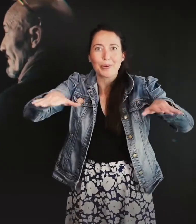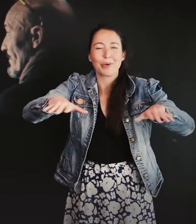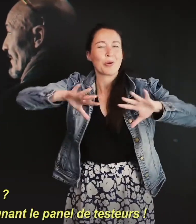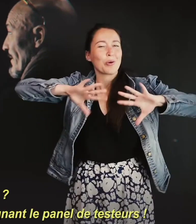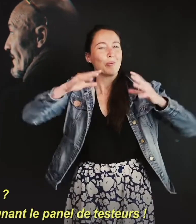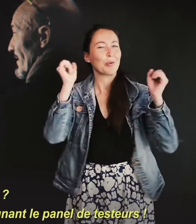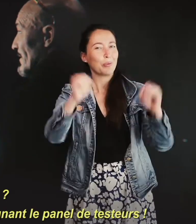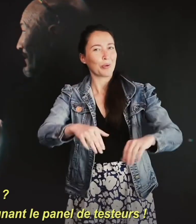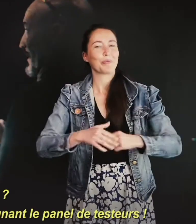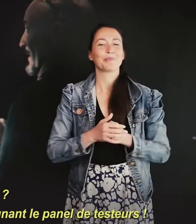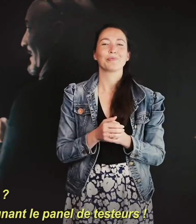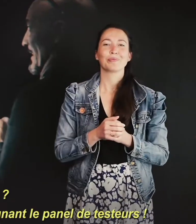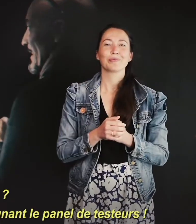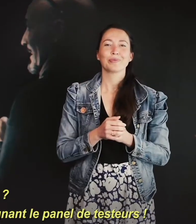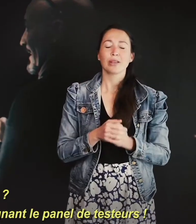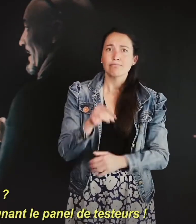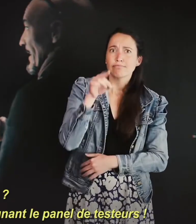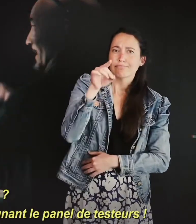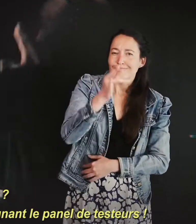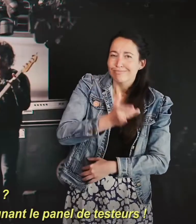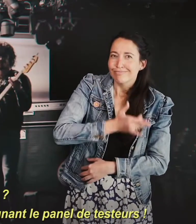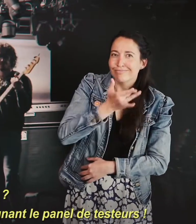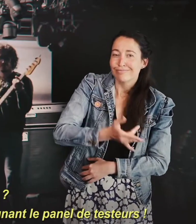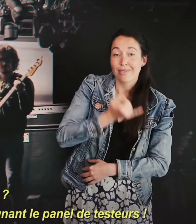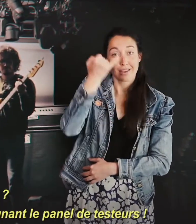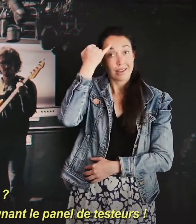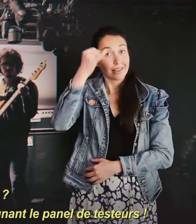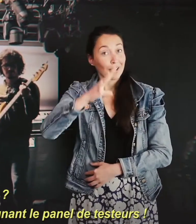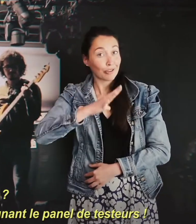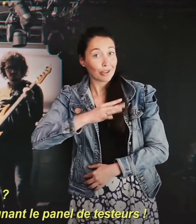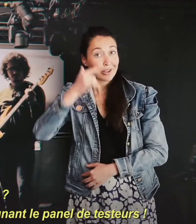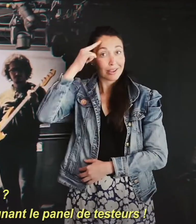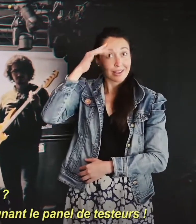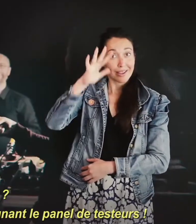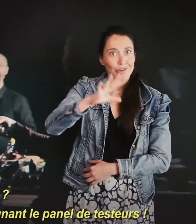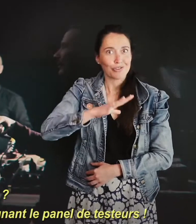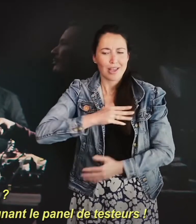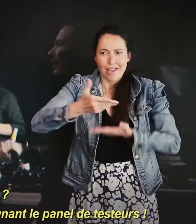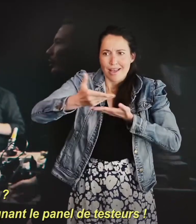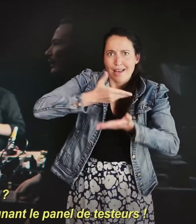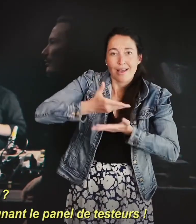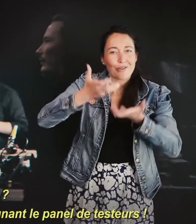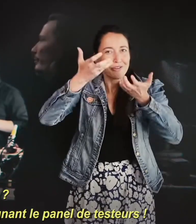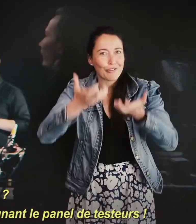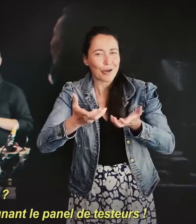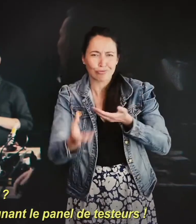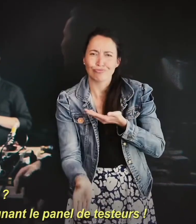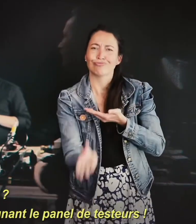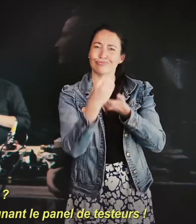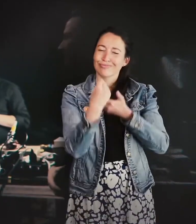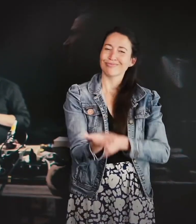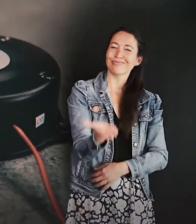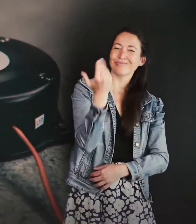Cela vous intéresse ? Participez vous aussi à la réflexion en rejoignant le panel de testeurs.